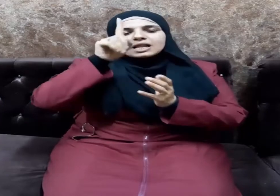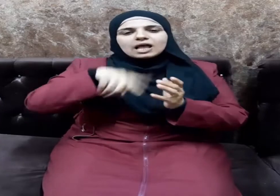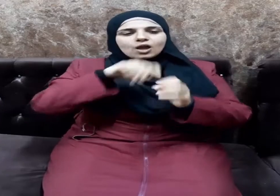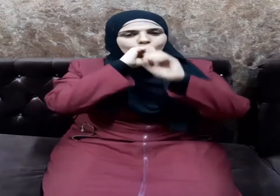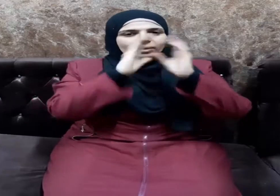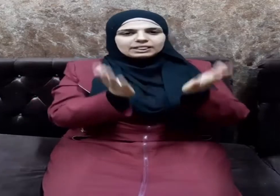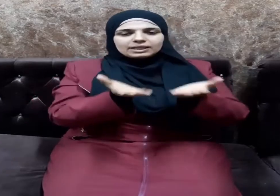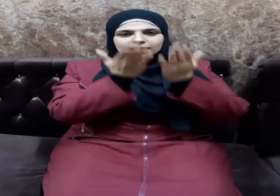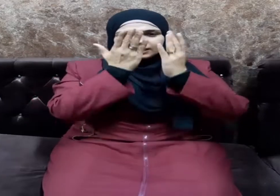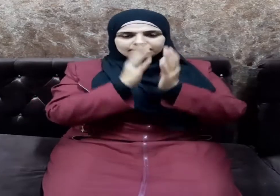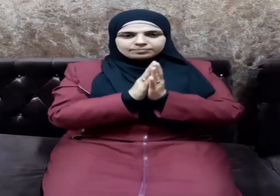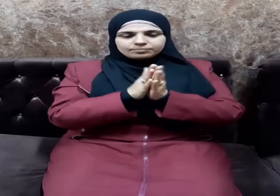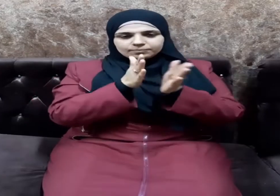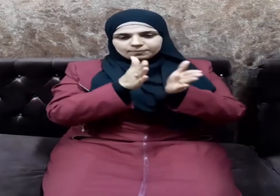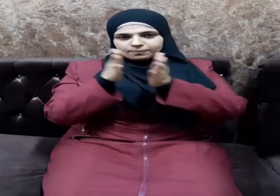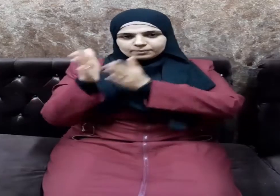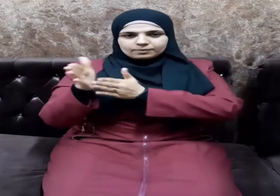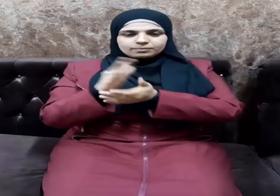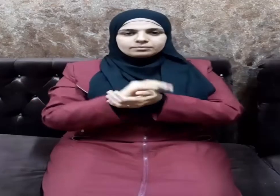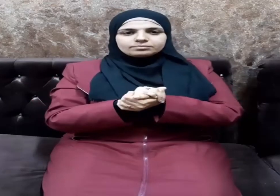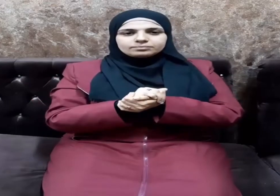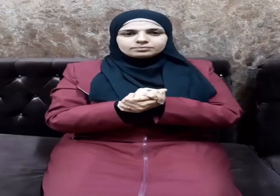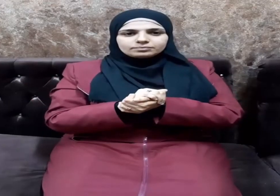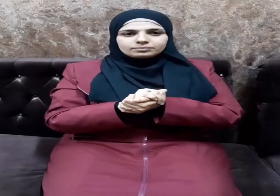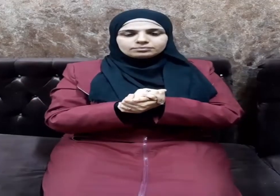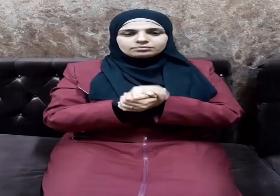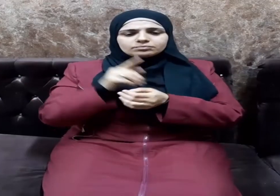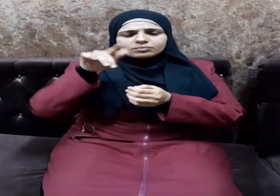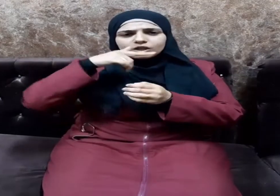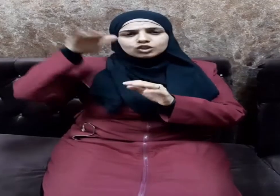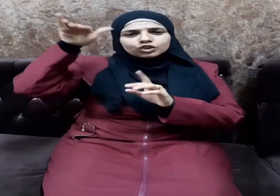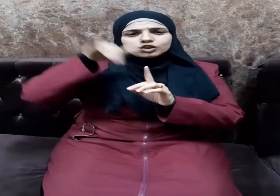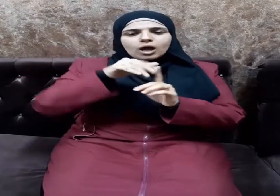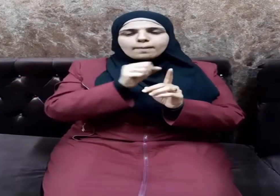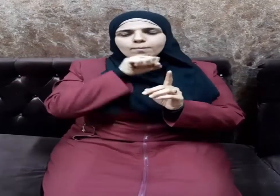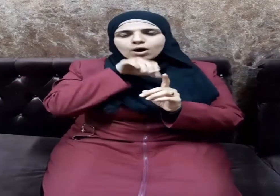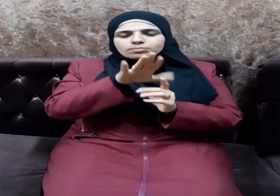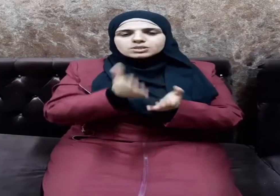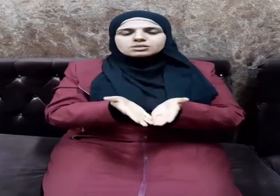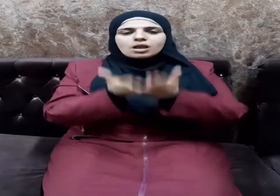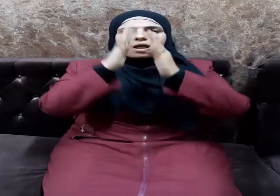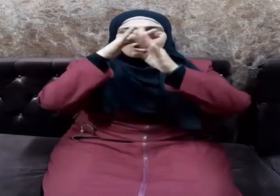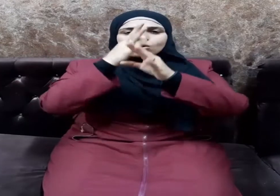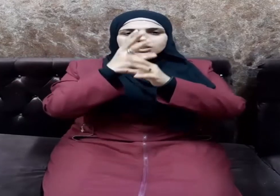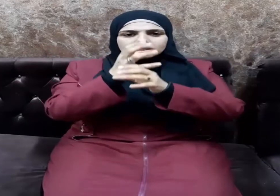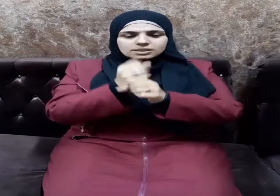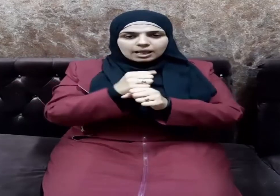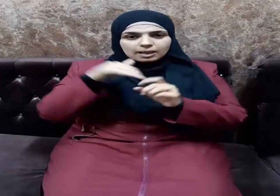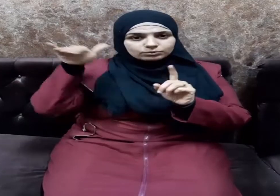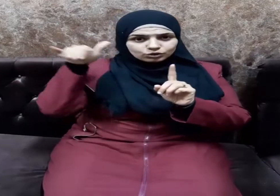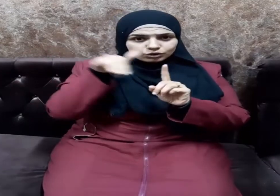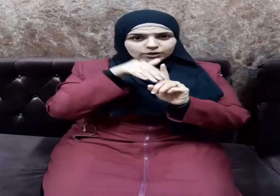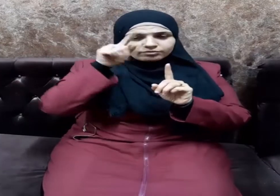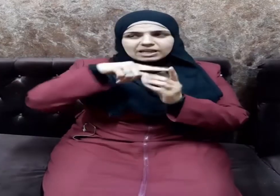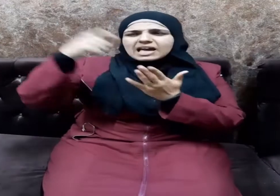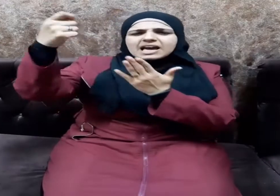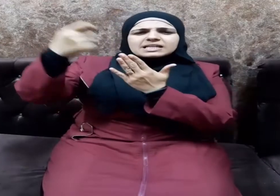يوم الدين وبعد فقد جاء النبي صلى الله عليه وسلم برسالة